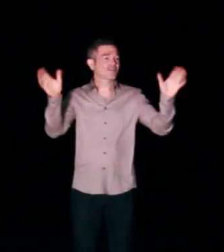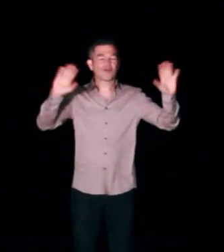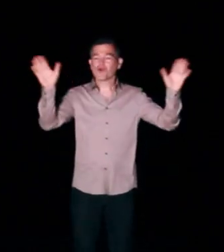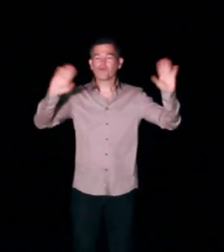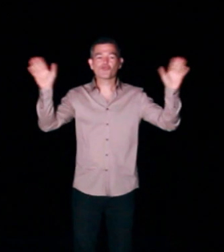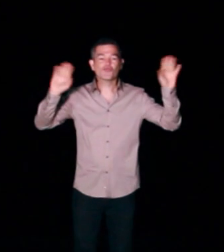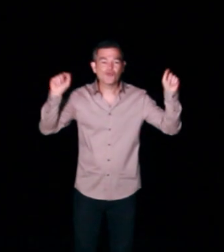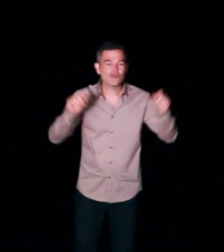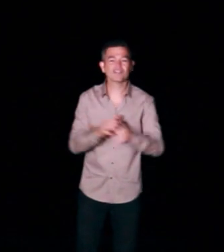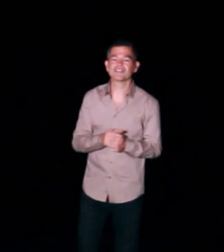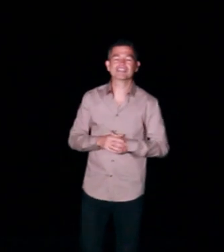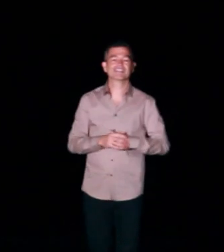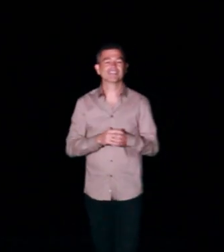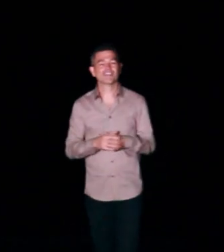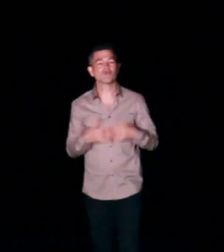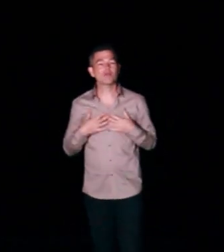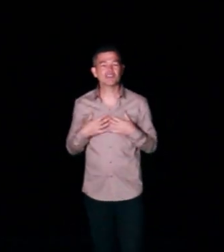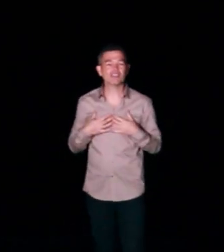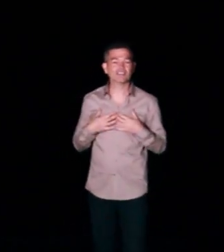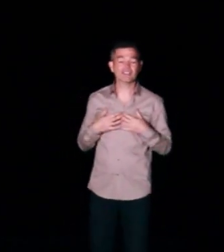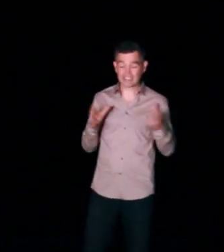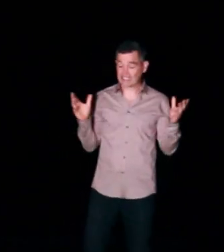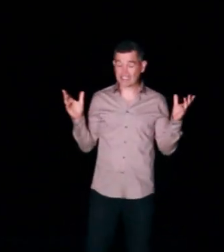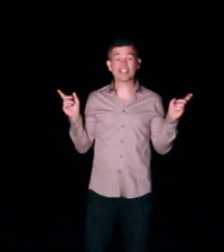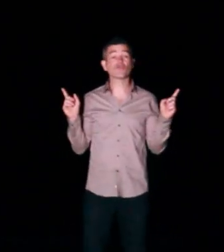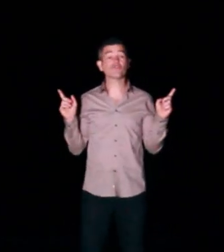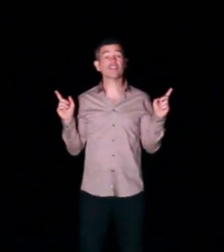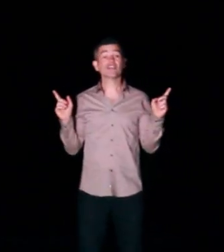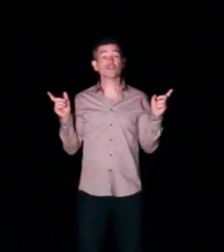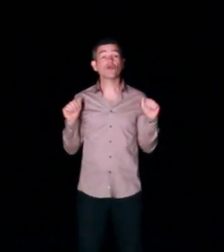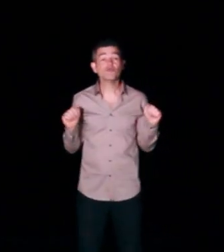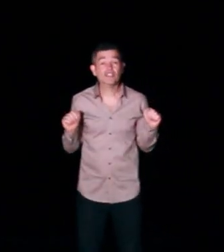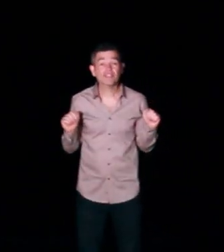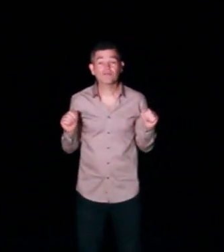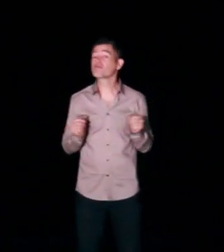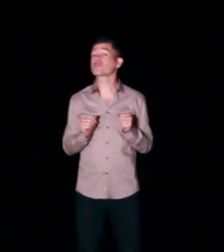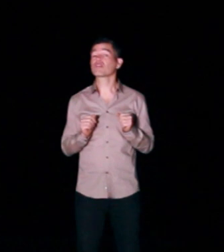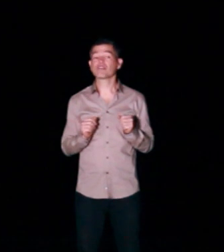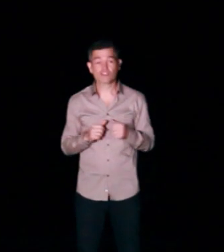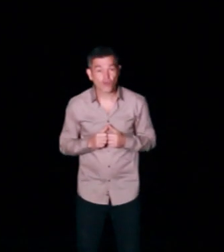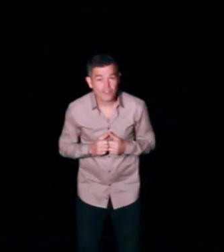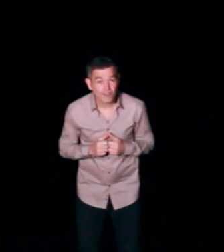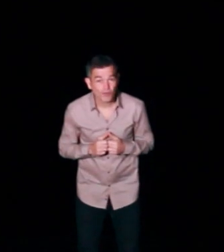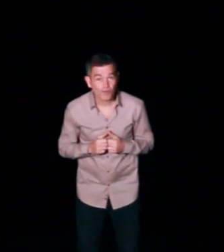Bonjour, je m'appelle Thierry. Et je fais de la musique, sans instrument,